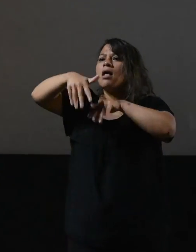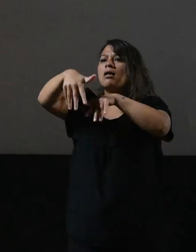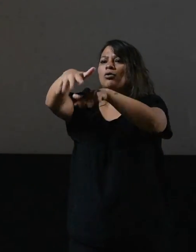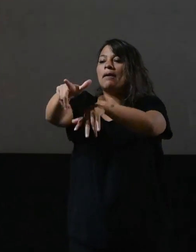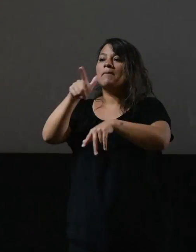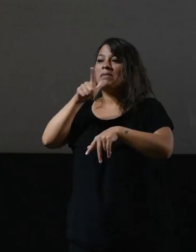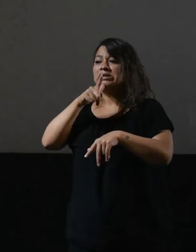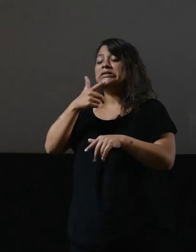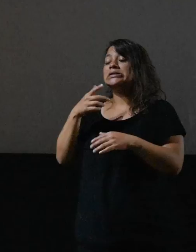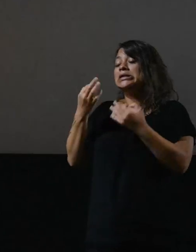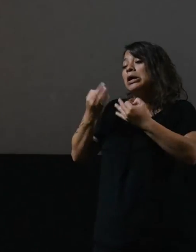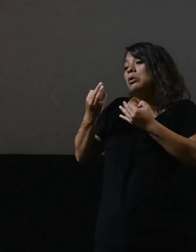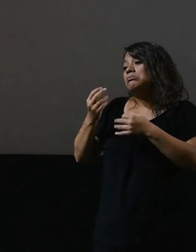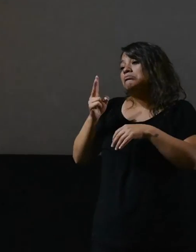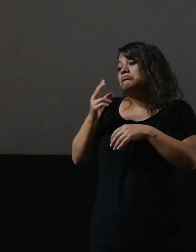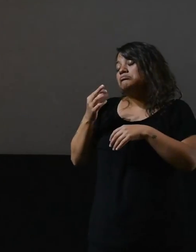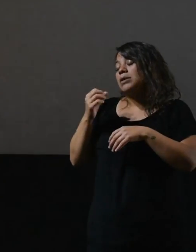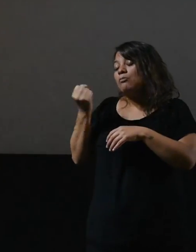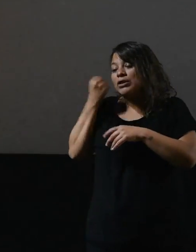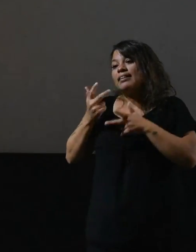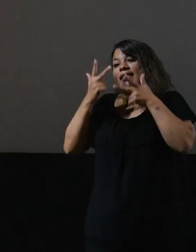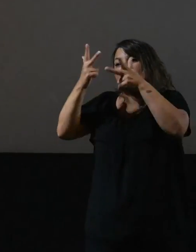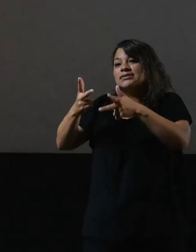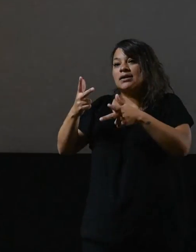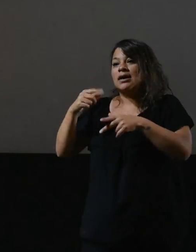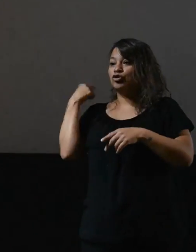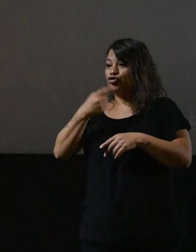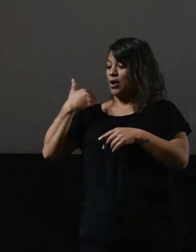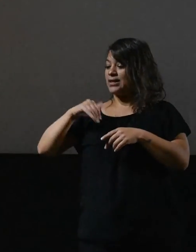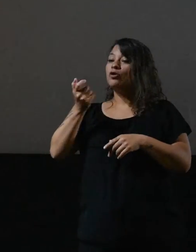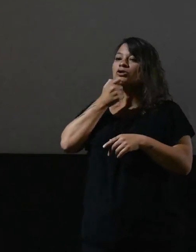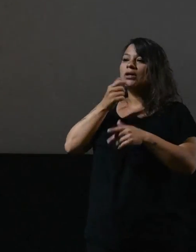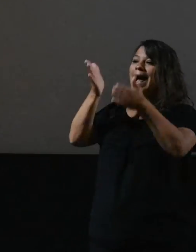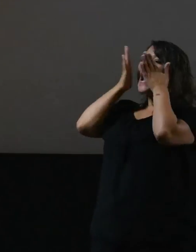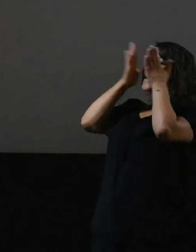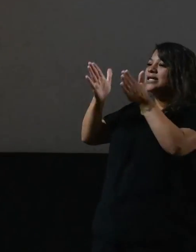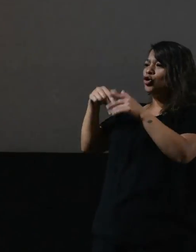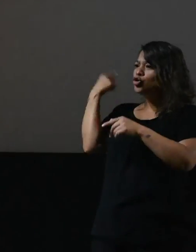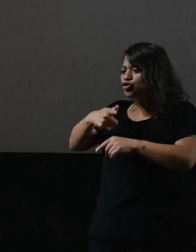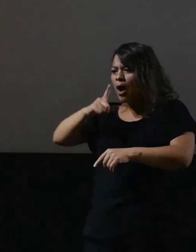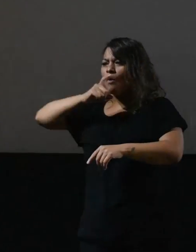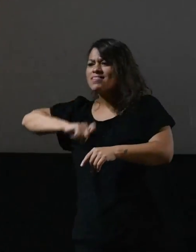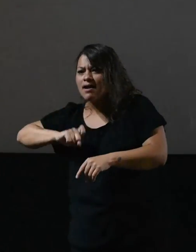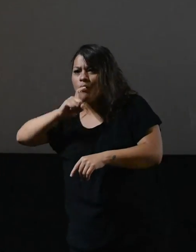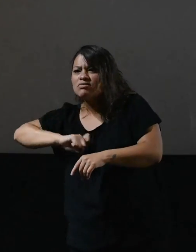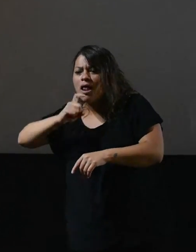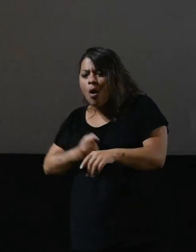es un buen mensaje para dar de que estamos atentos y que no vamos a soportar más